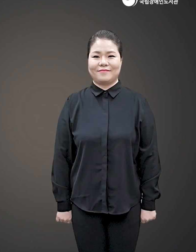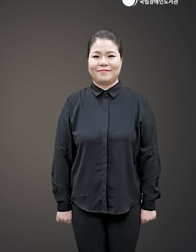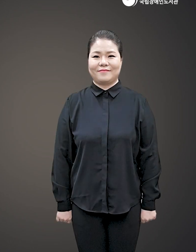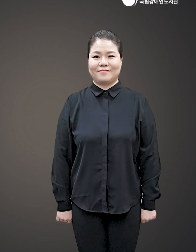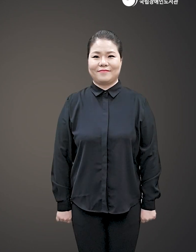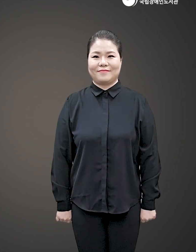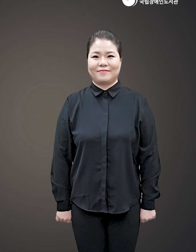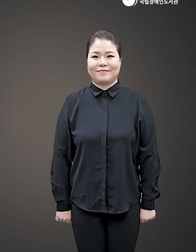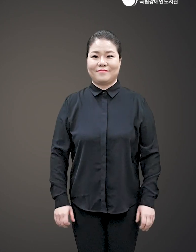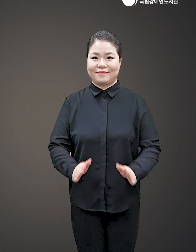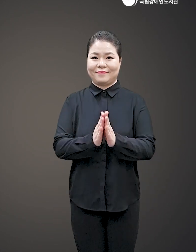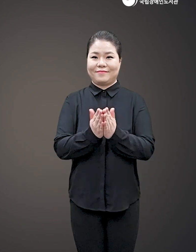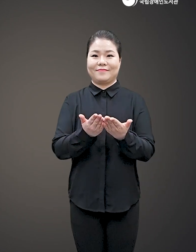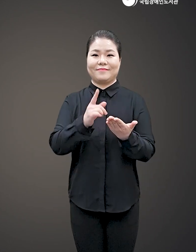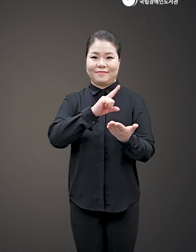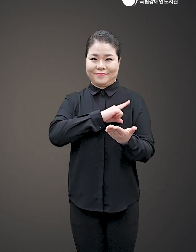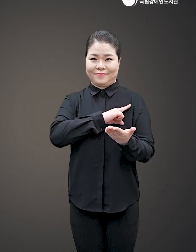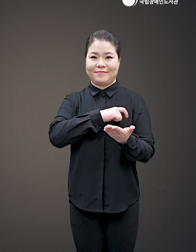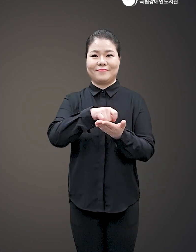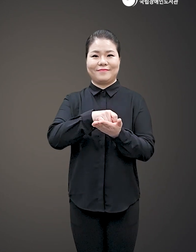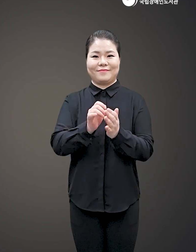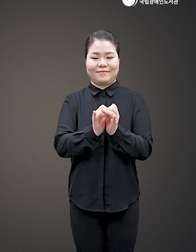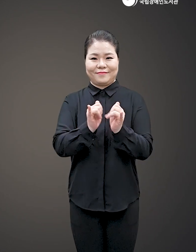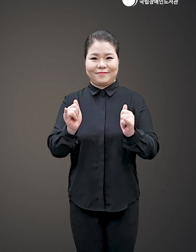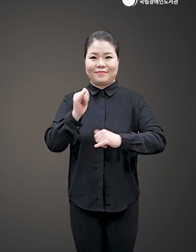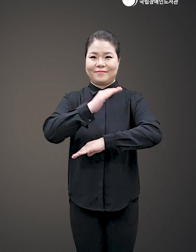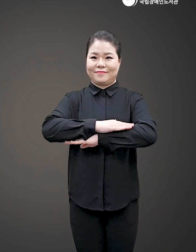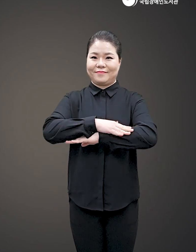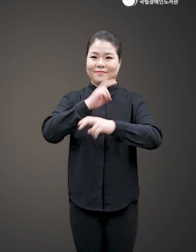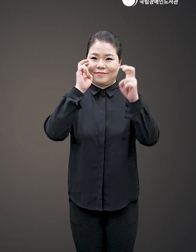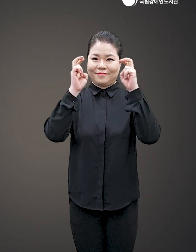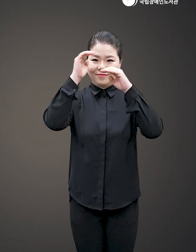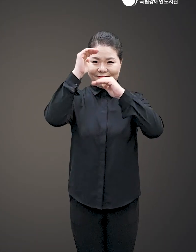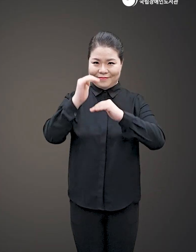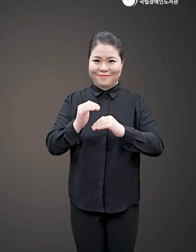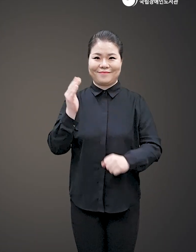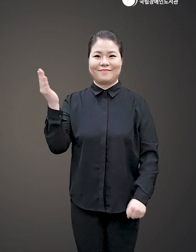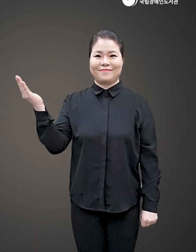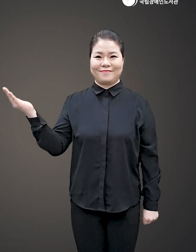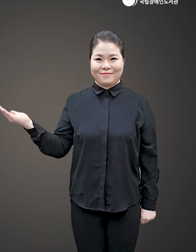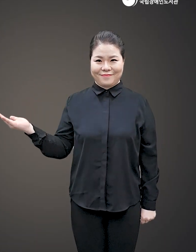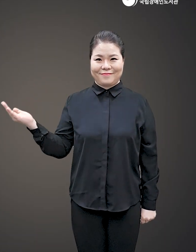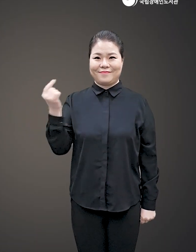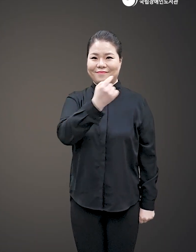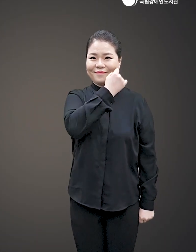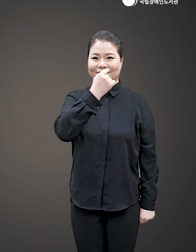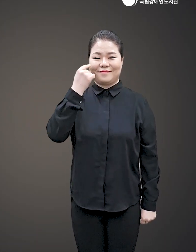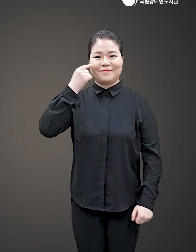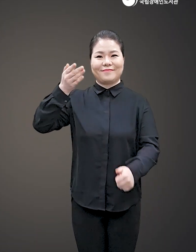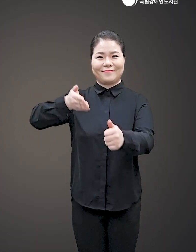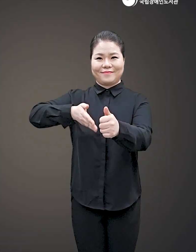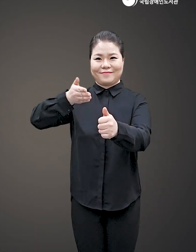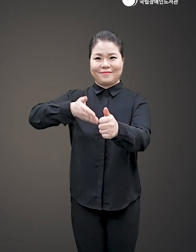도서명, 기후책 저자, 그레타 툰베리